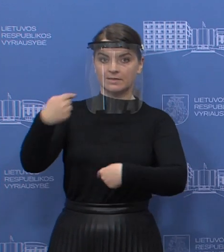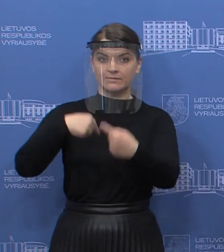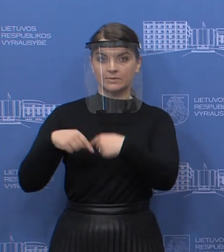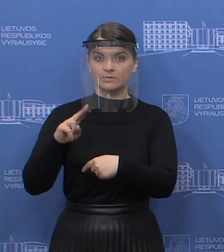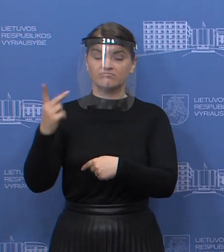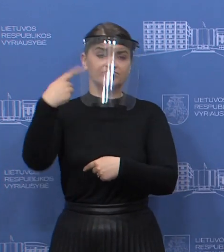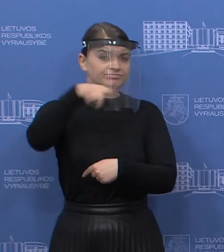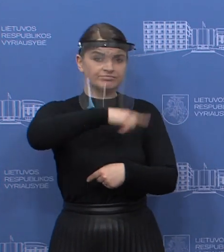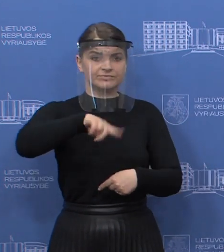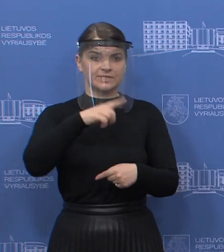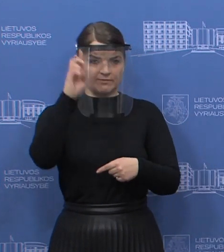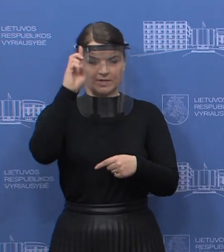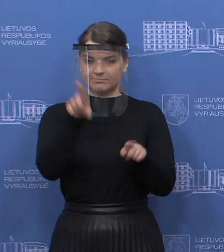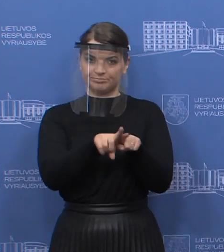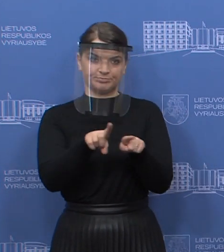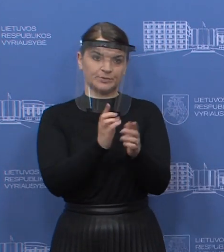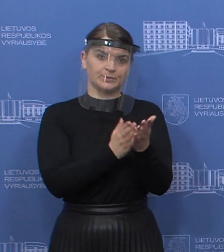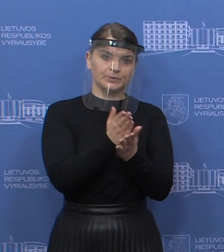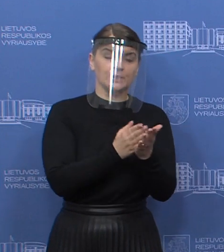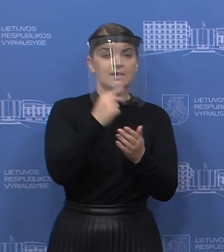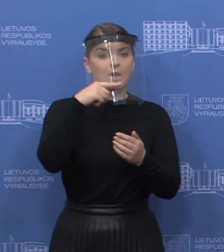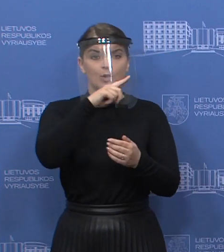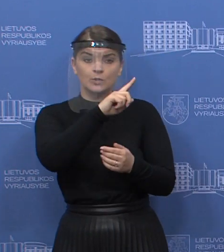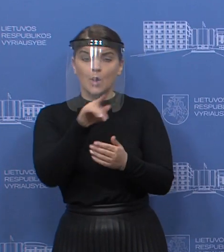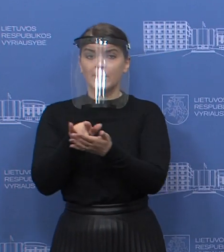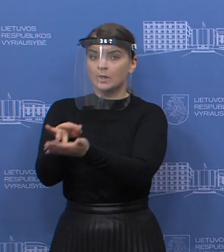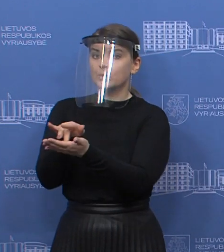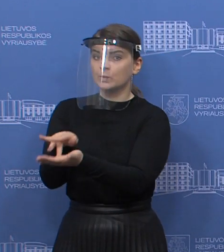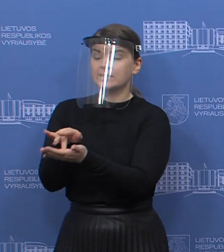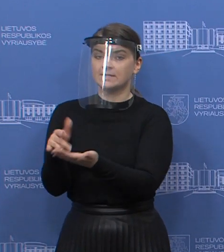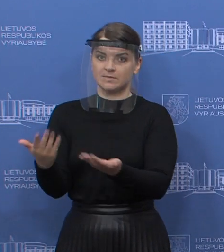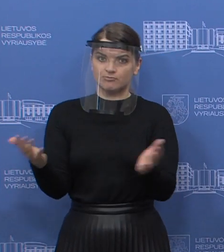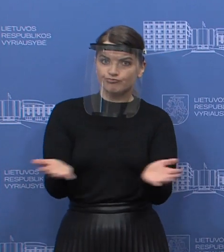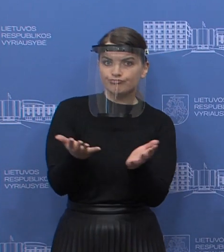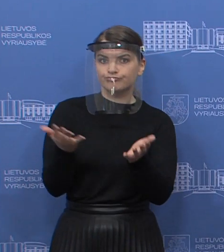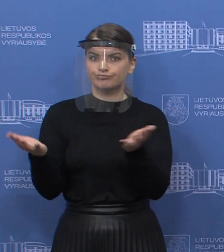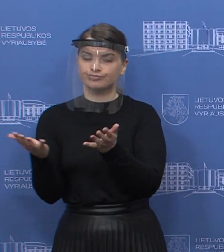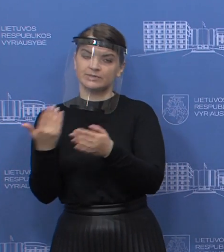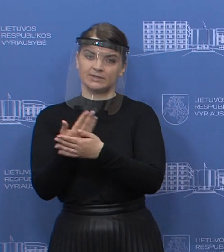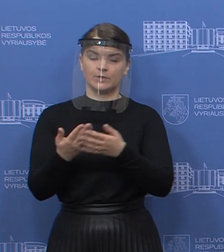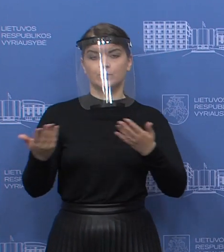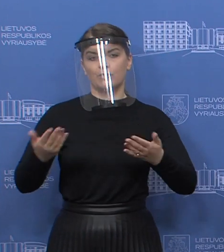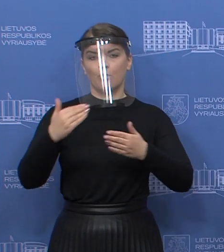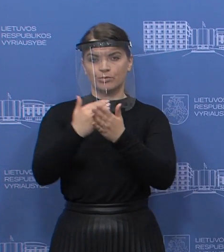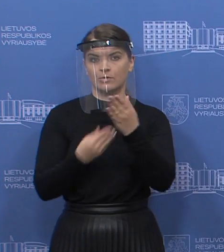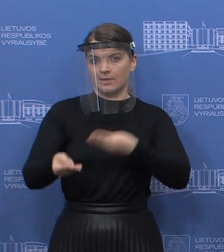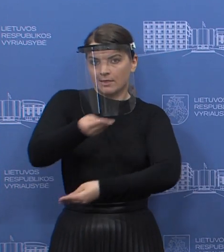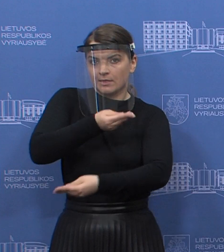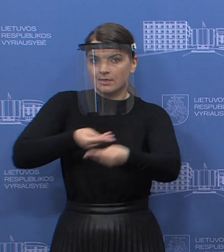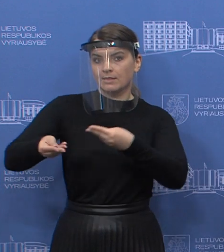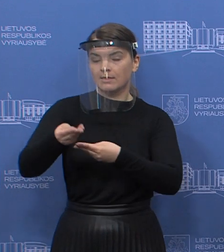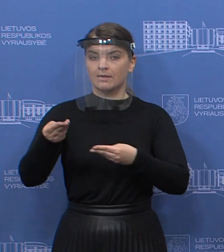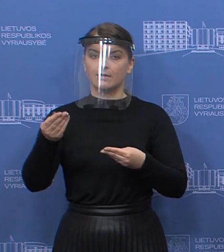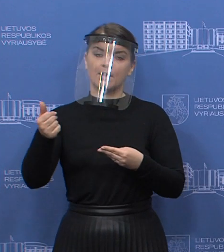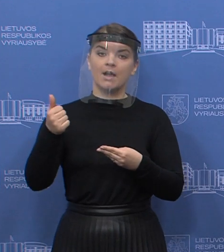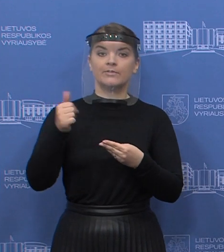visos valstybės dėl koronaviruso. Tai būtų nuo ekonomikos iki turizmo skatino ir apsikeitimo įvairiomis turizmo programomis, kad galėtume